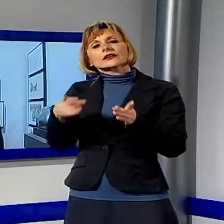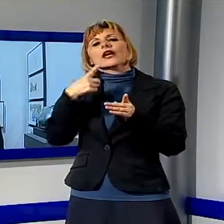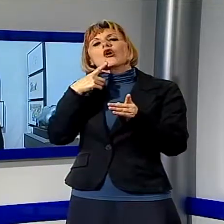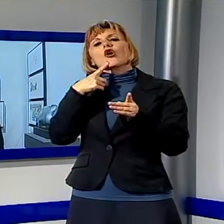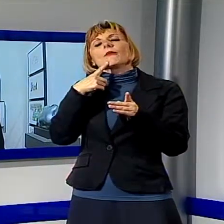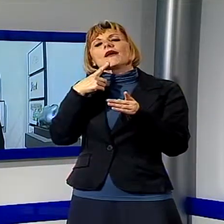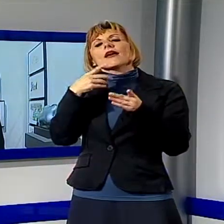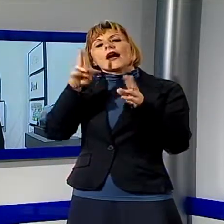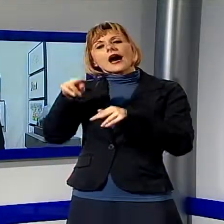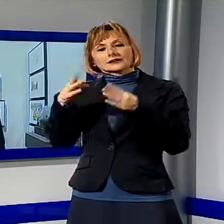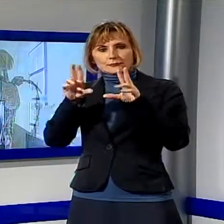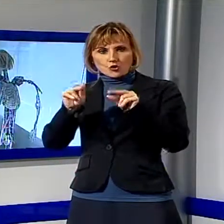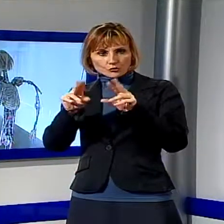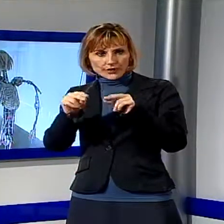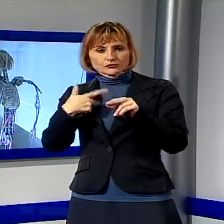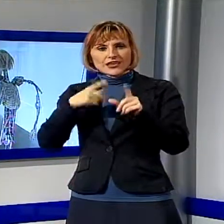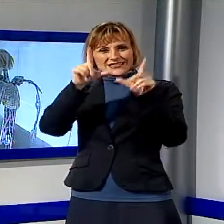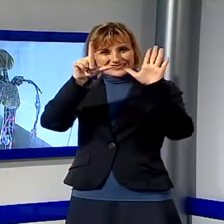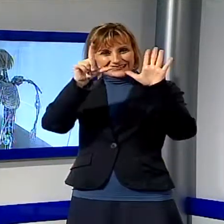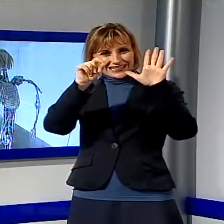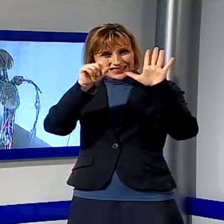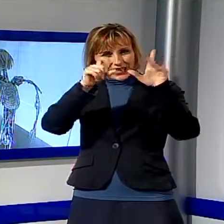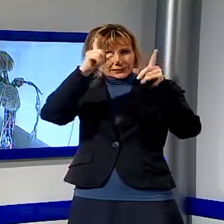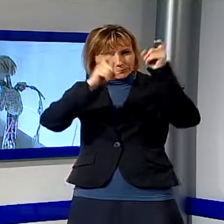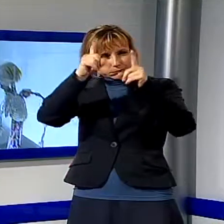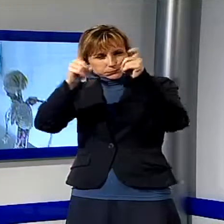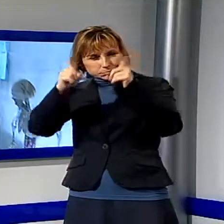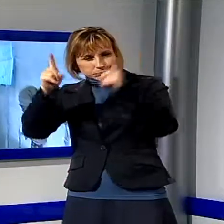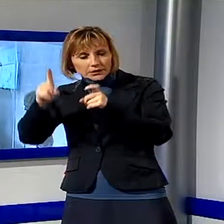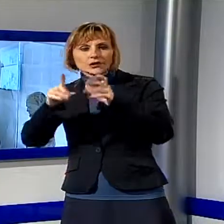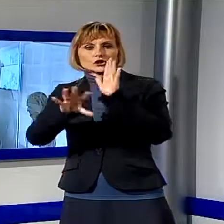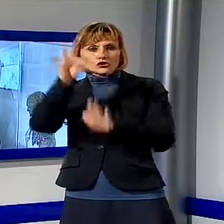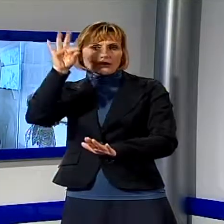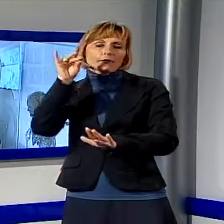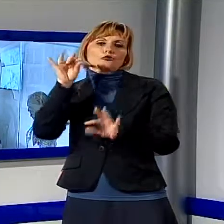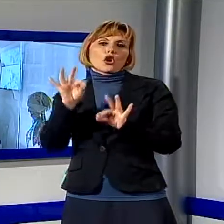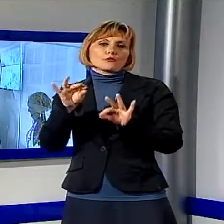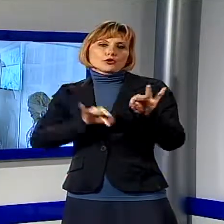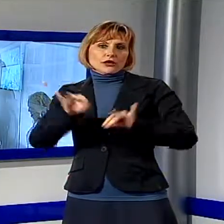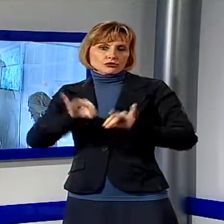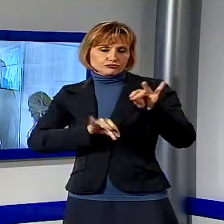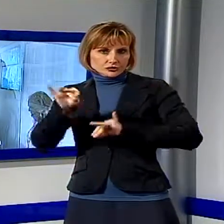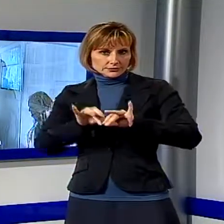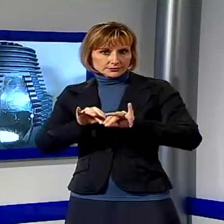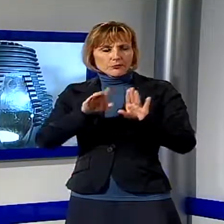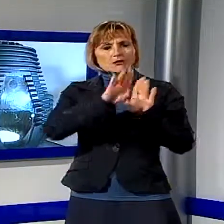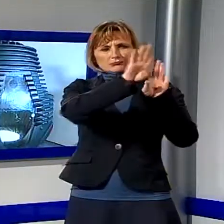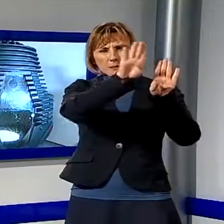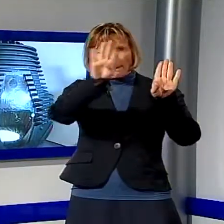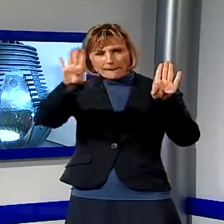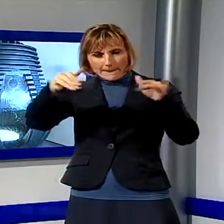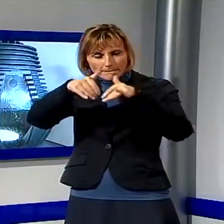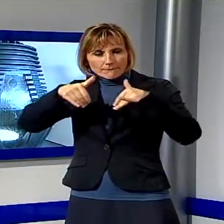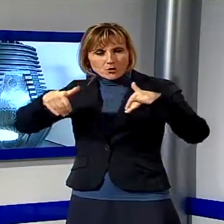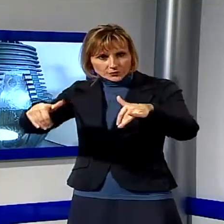e presenterà 70 fotogrammi scelti da Cronenberg in persona tra i suoi film più famosi, ormai diventati icone dell